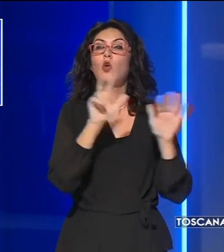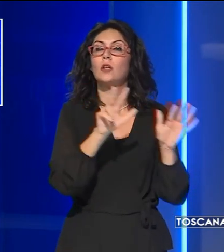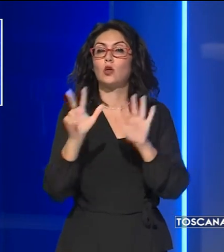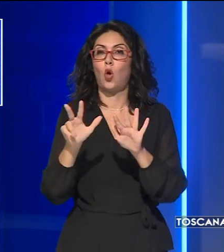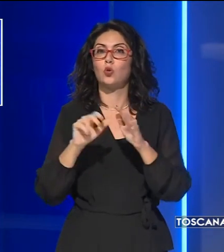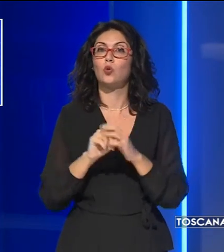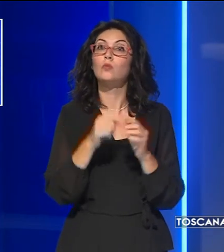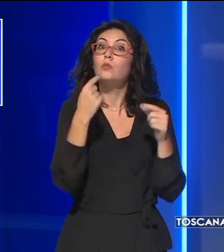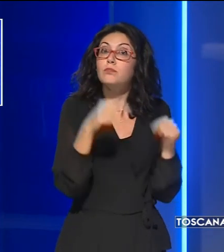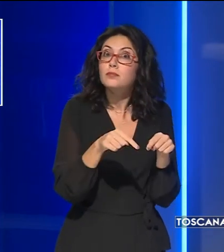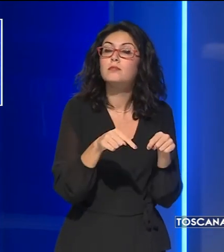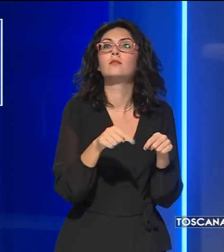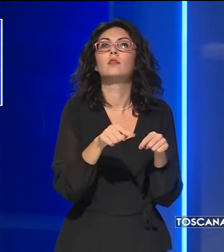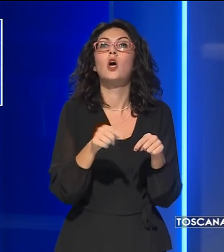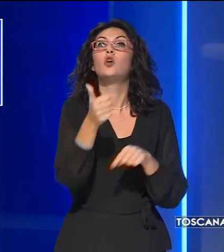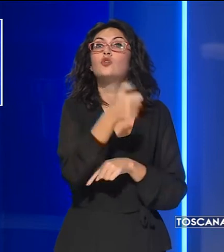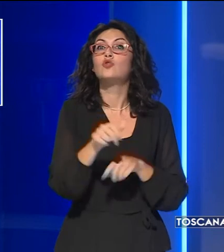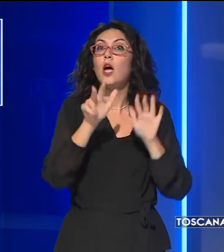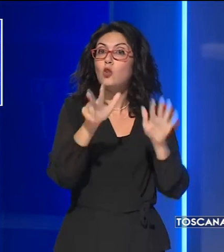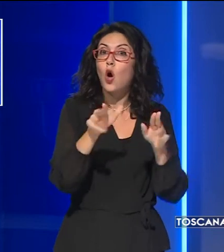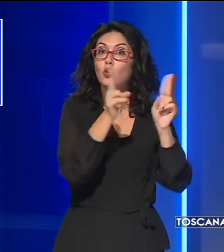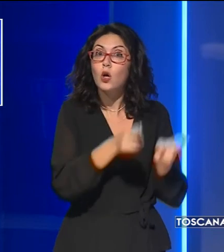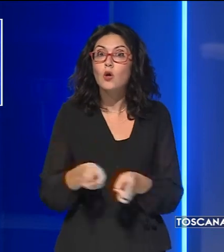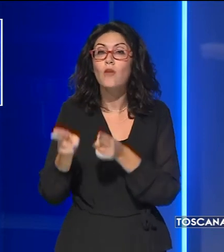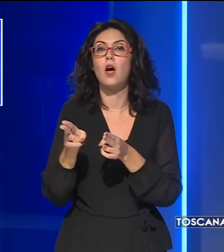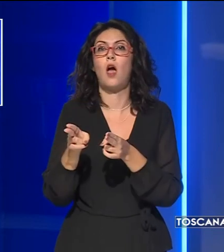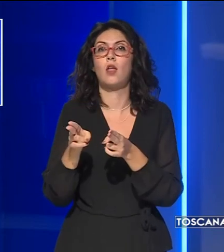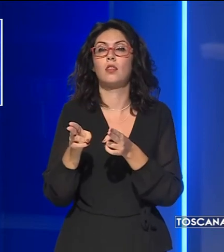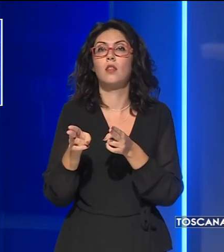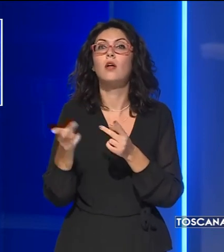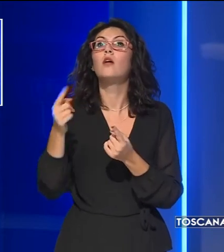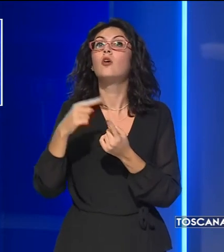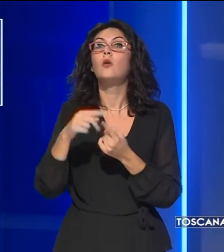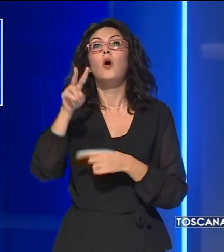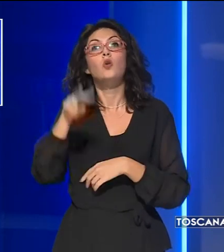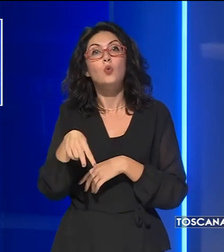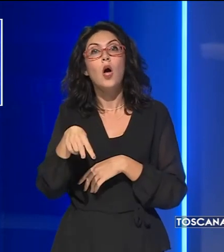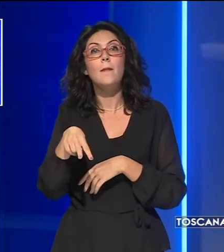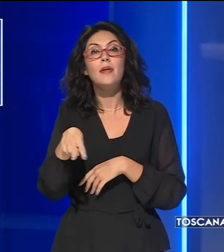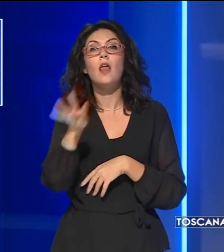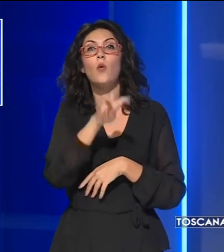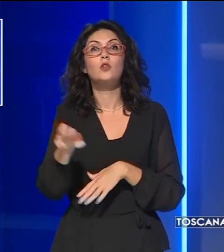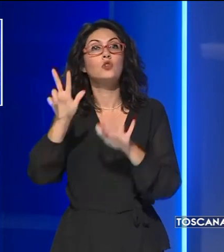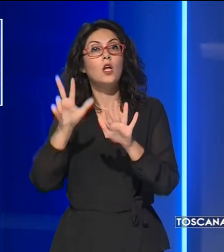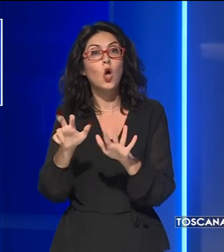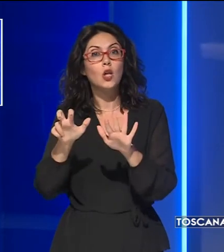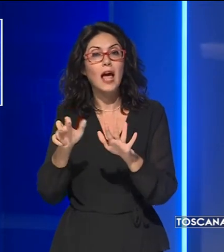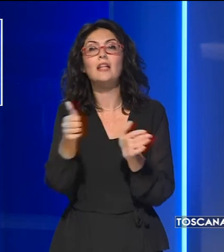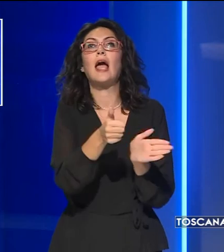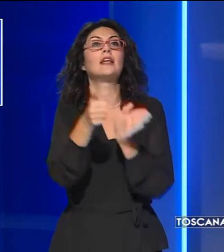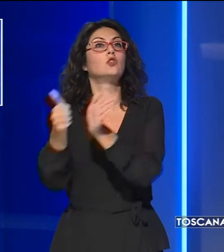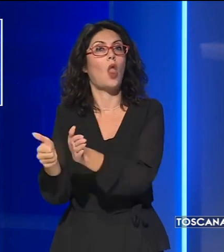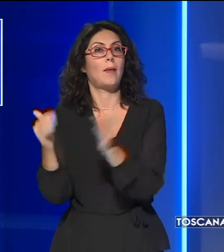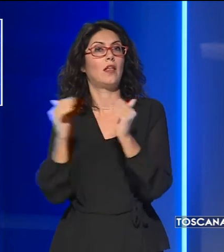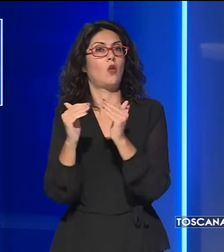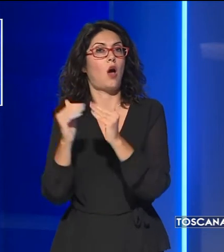di cui 108 ricoverati e 2.480 in isolamento a casa